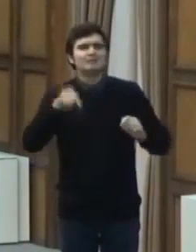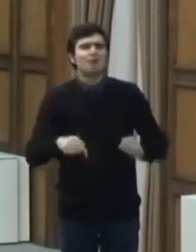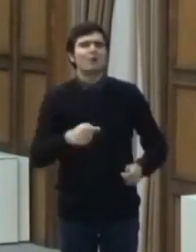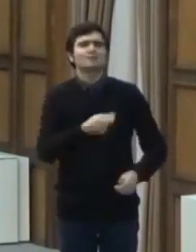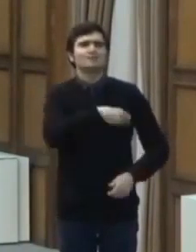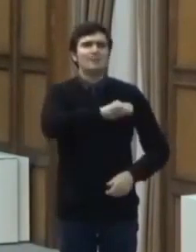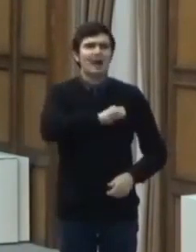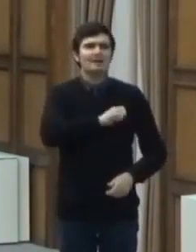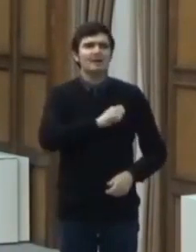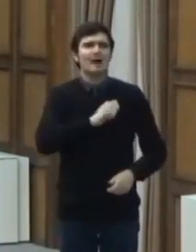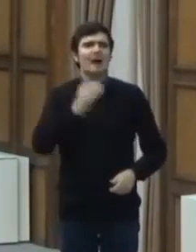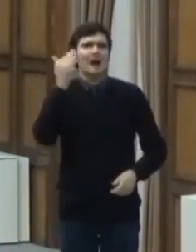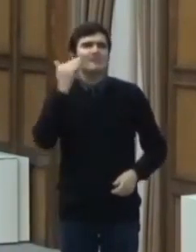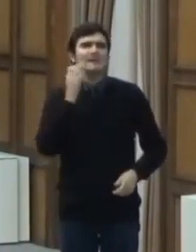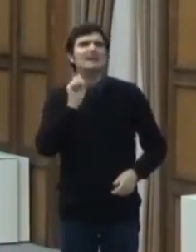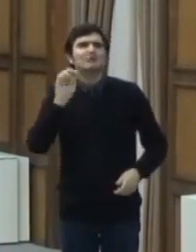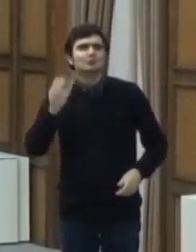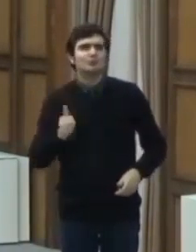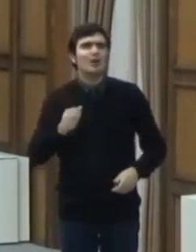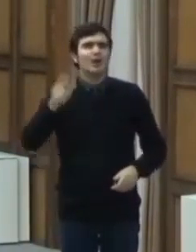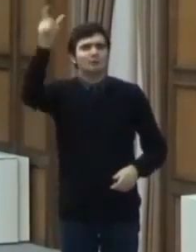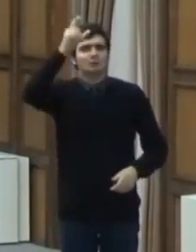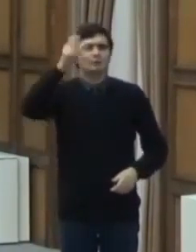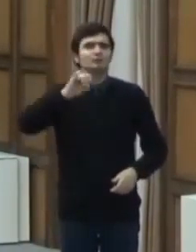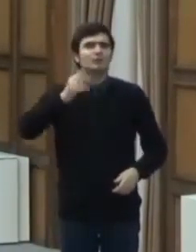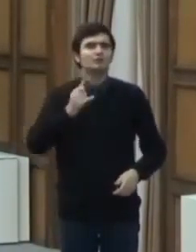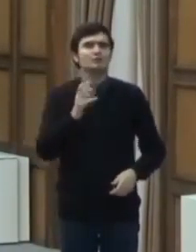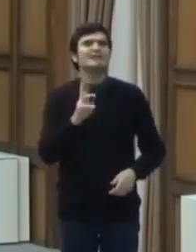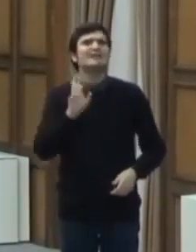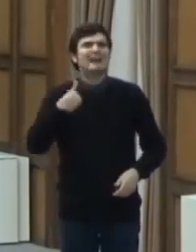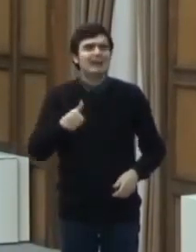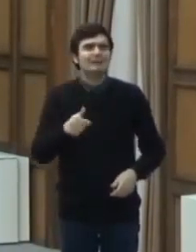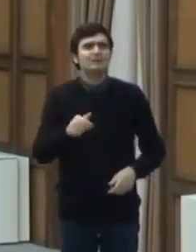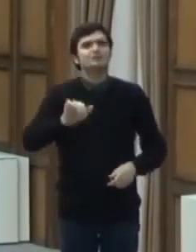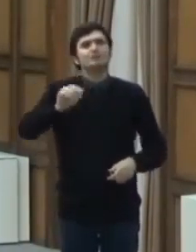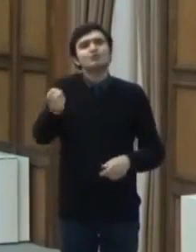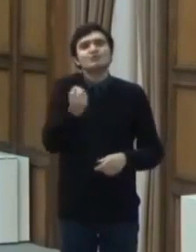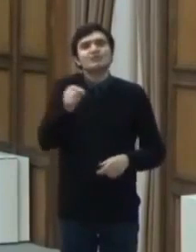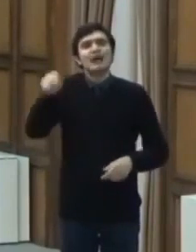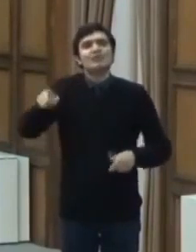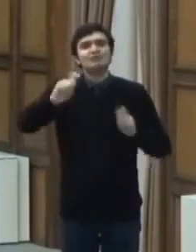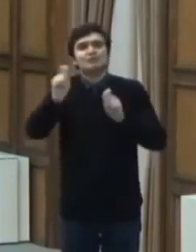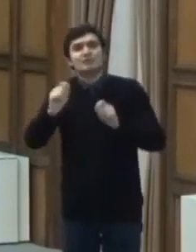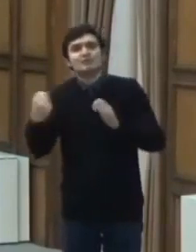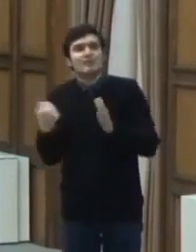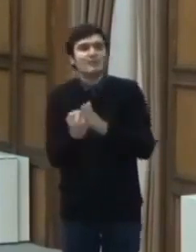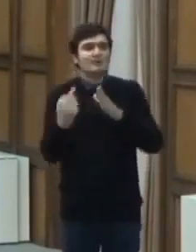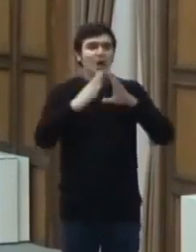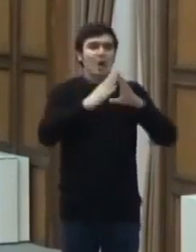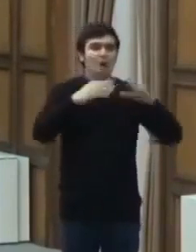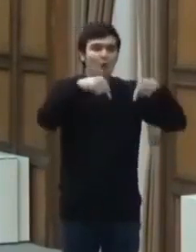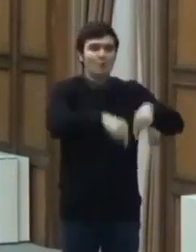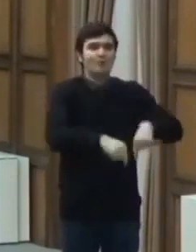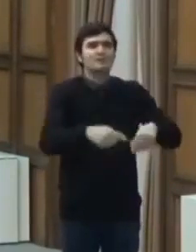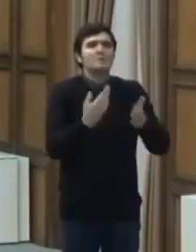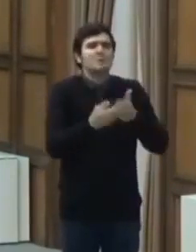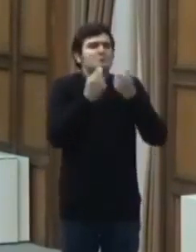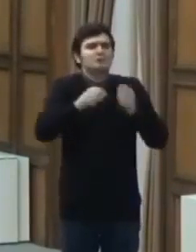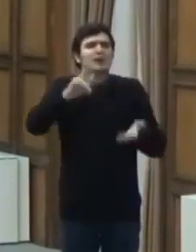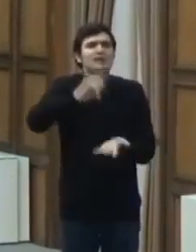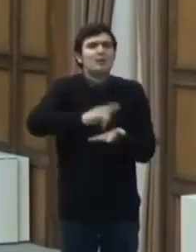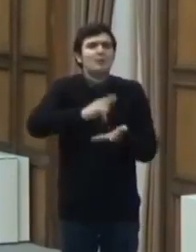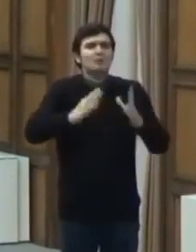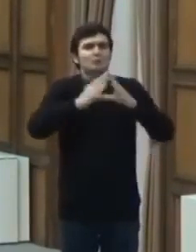Spania, Statele Unite ale Americii, Turcia și Iran, și din aceste țări către România pentru toate aeroporturile din